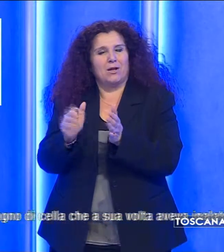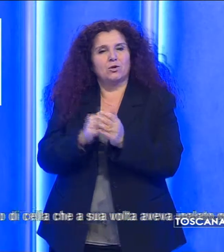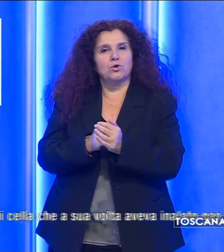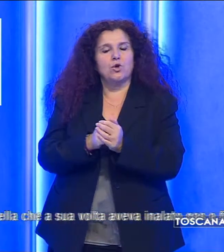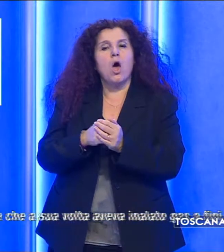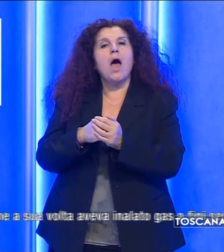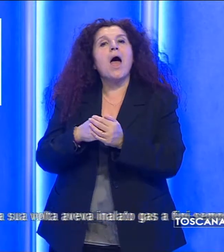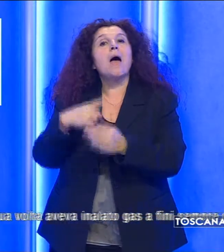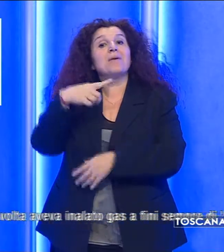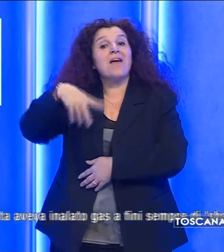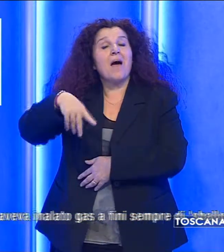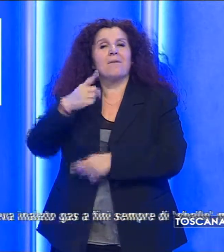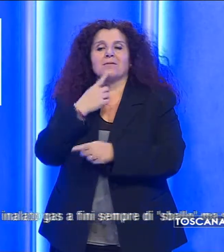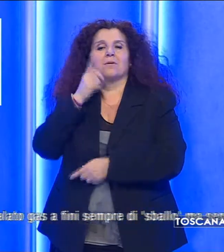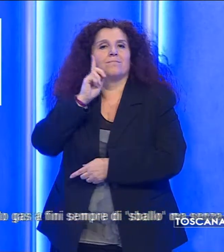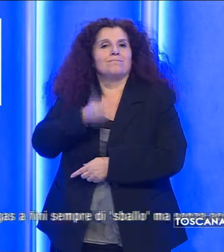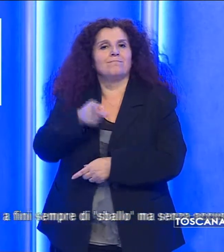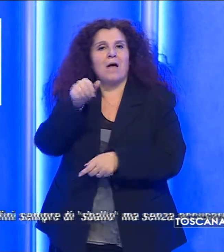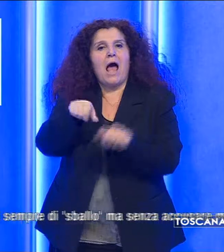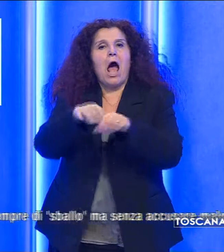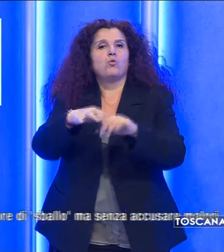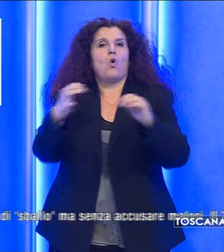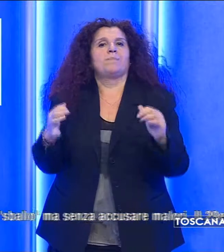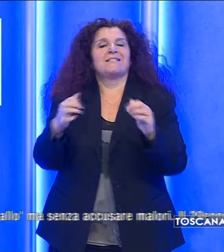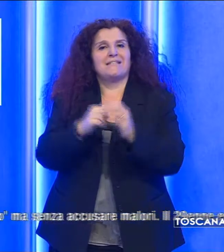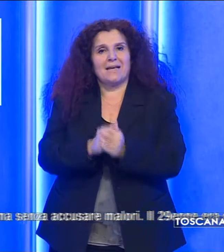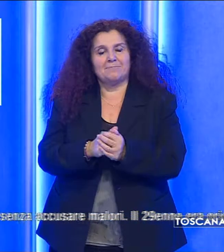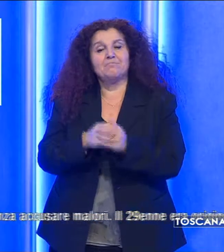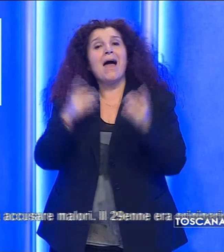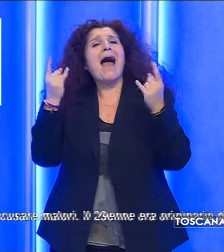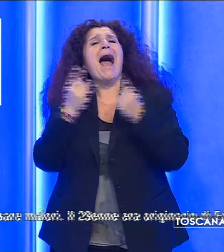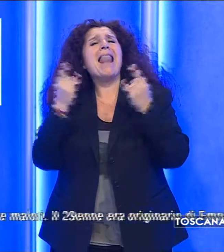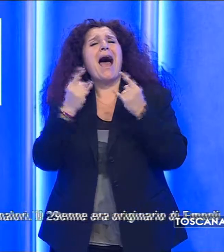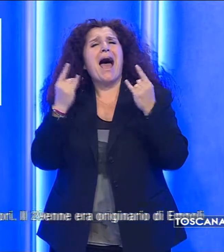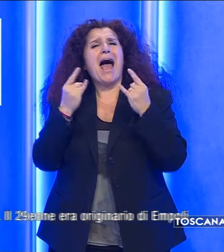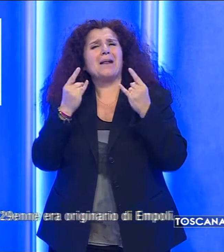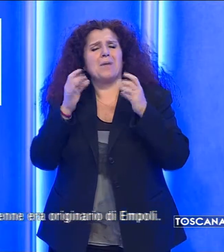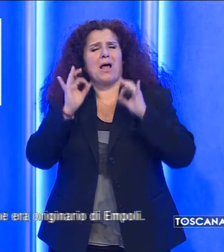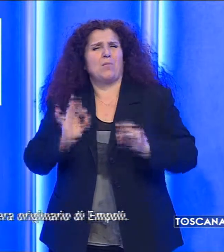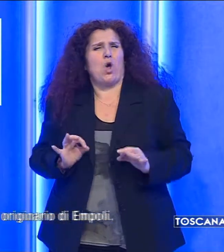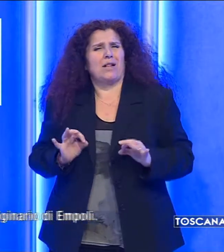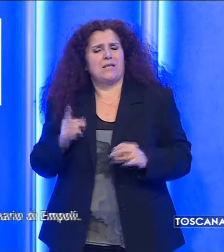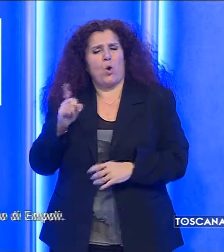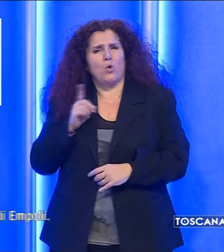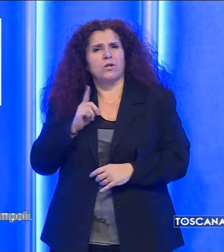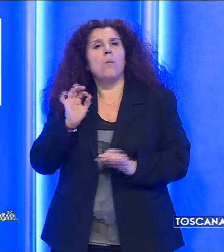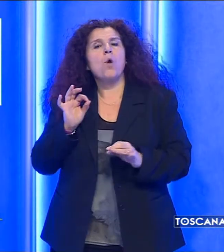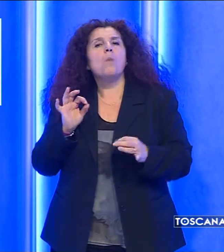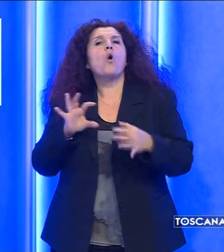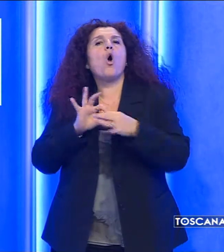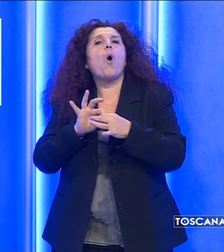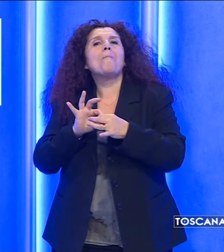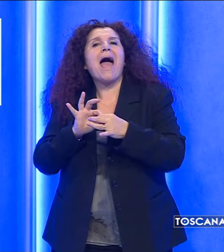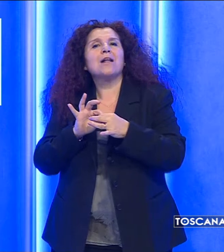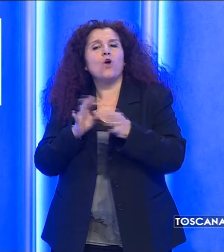turno ha disposto l'autopsia. A dare l'allarme agli agenti di custodia è stato il compagno di